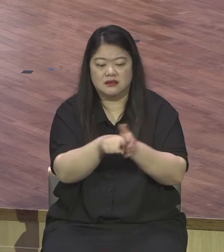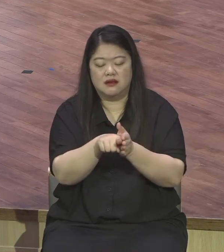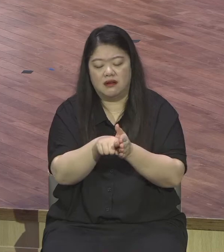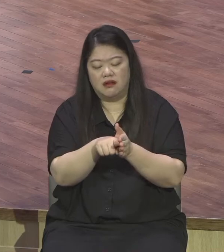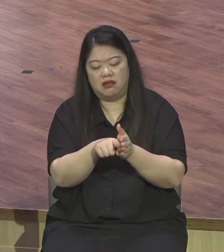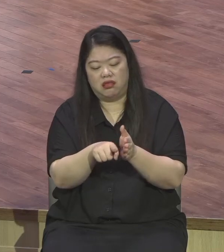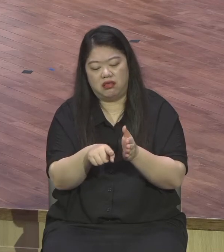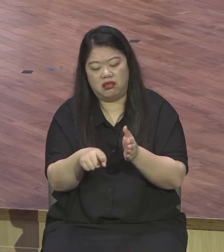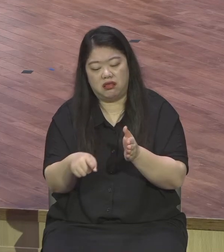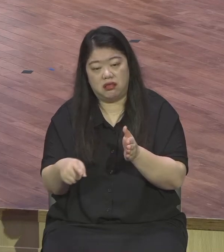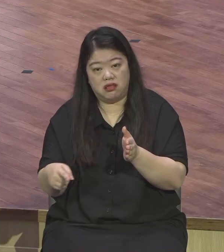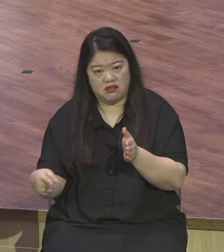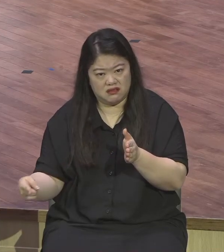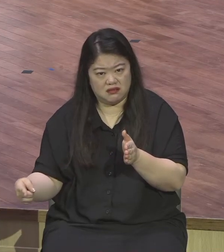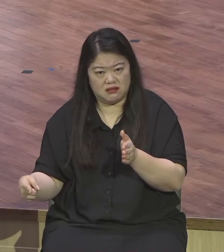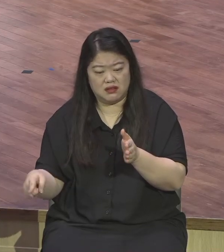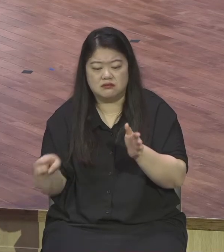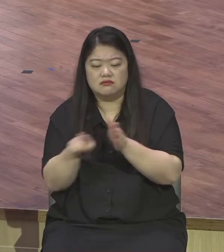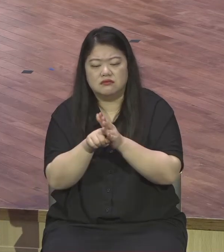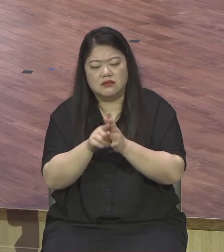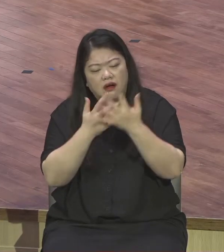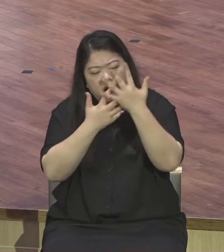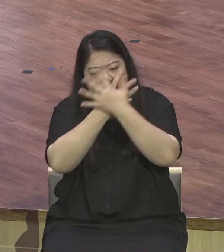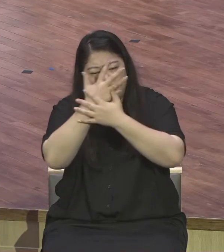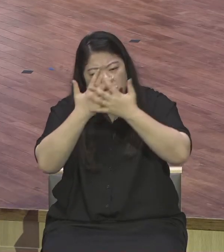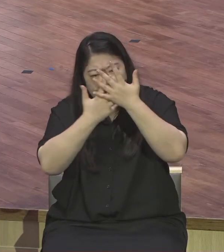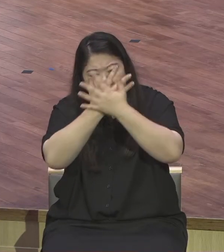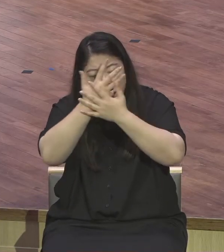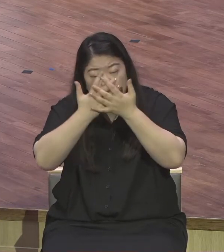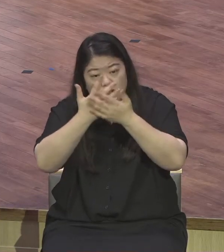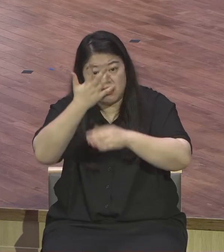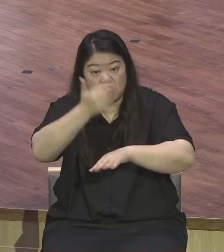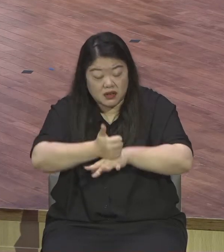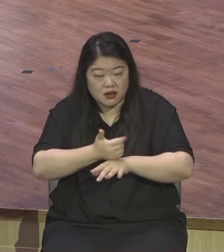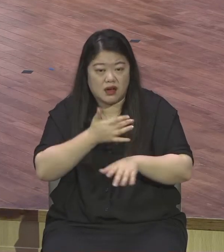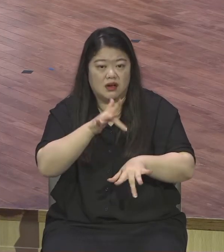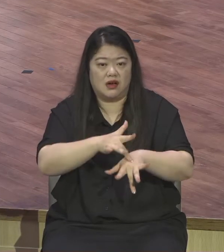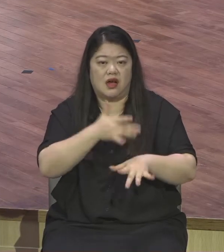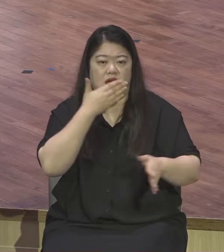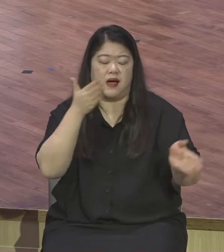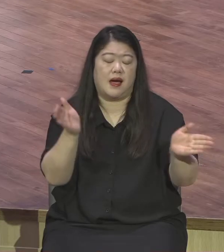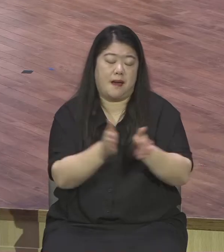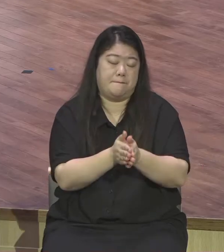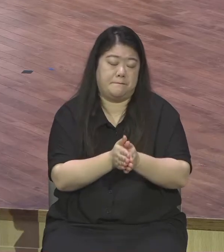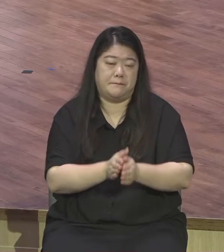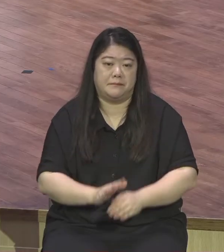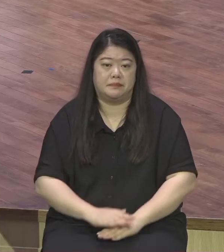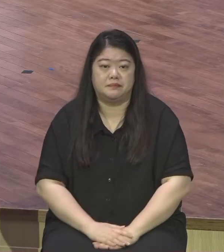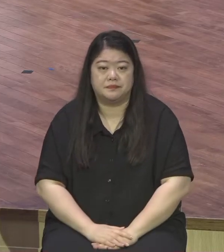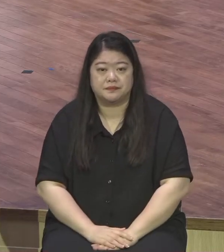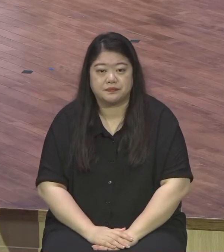성령인도가 아니라 마귀 심부름이에요 마귀의 도구에요 부정적인